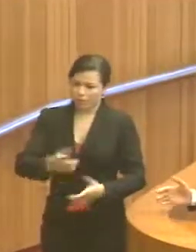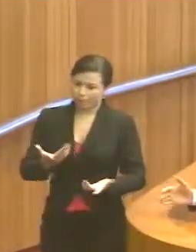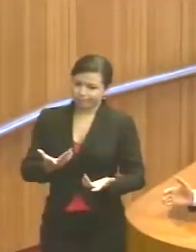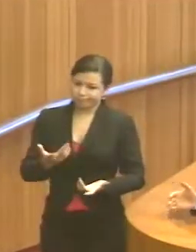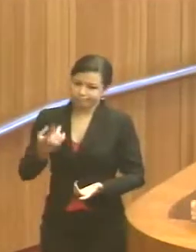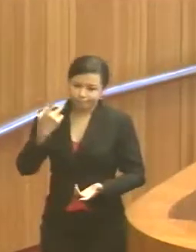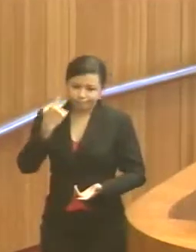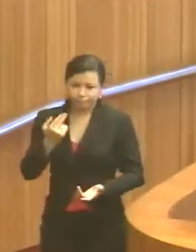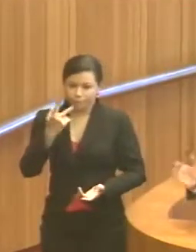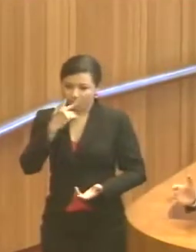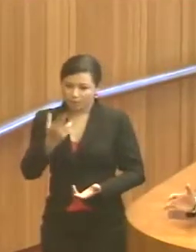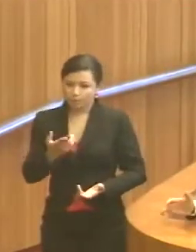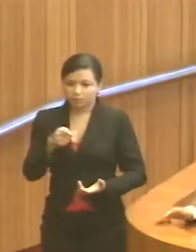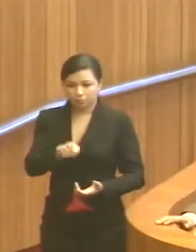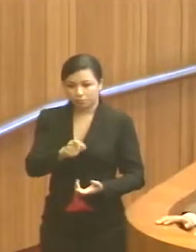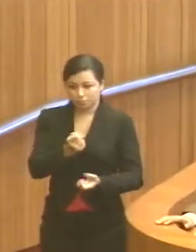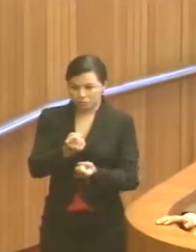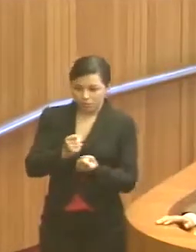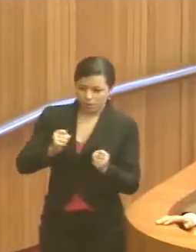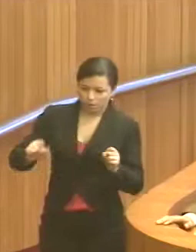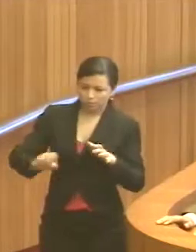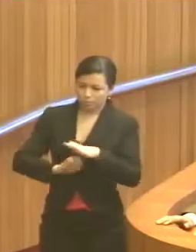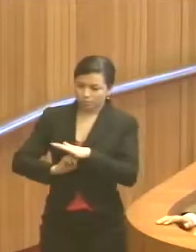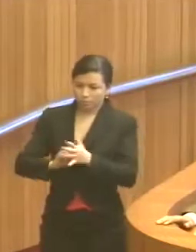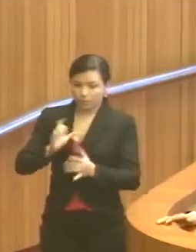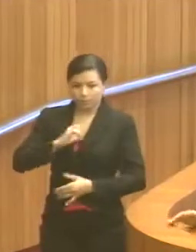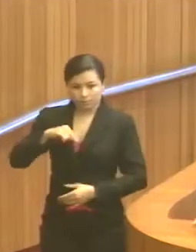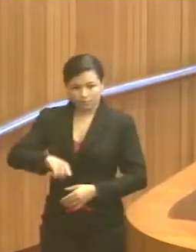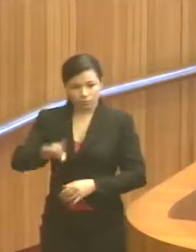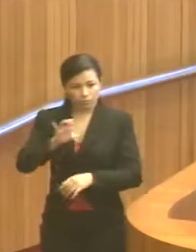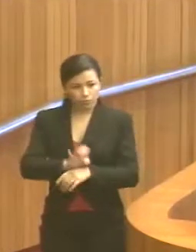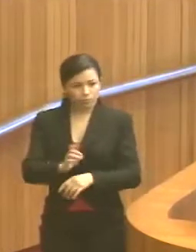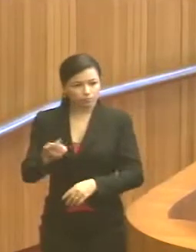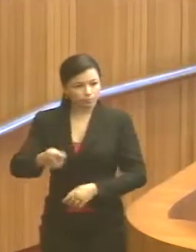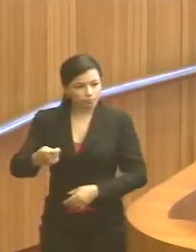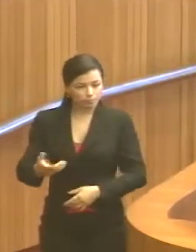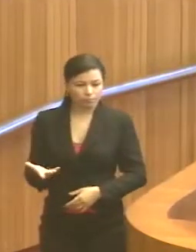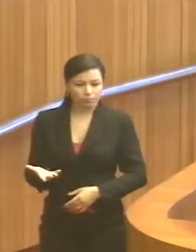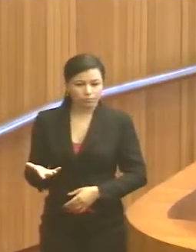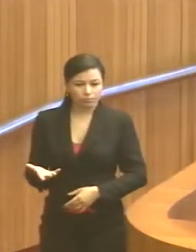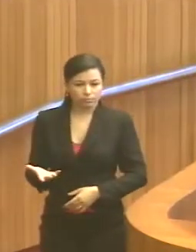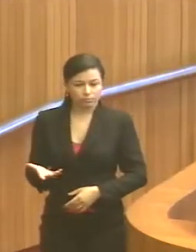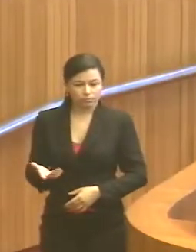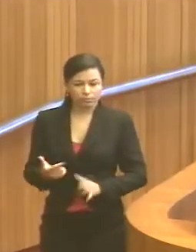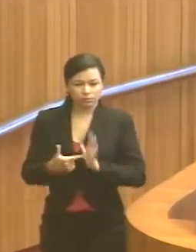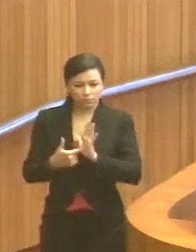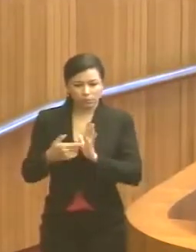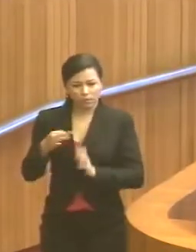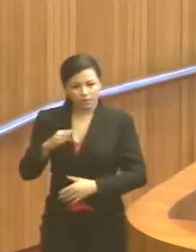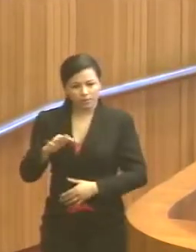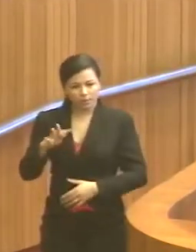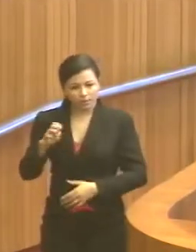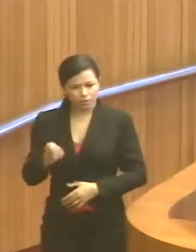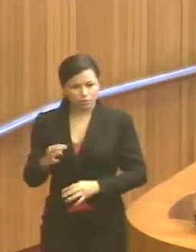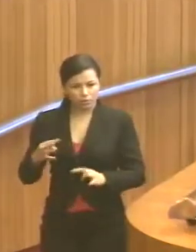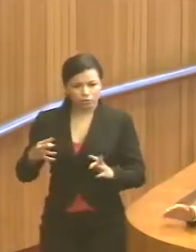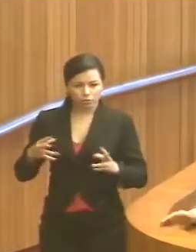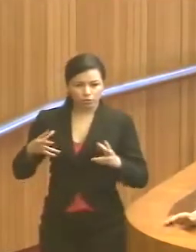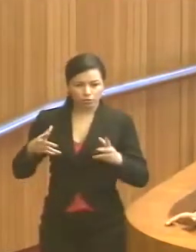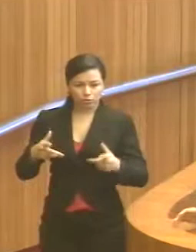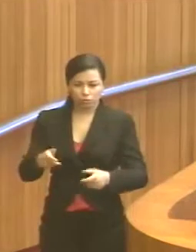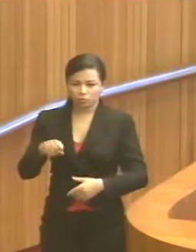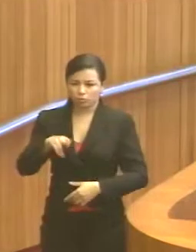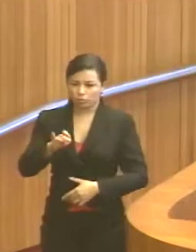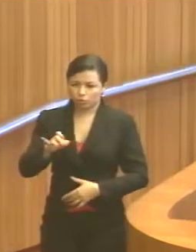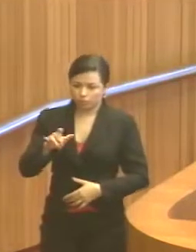um caso típico de um grande empreendimento instalado no Estado e que precisa ser transparente em todos